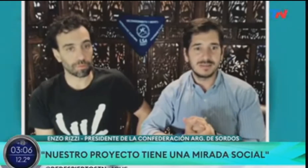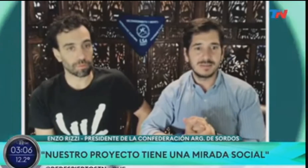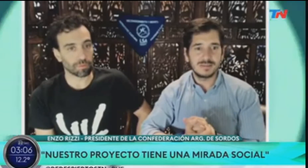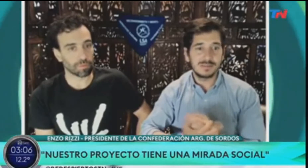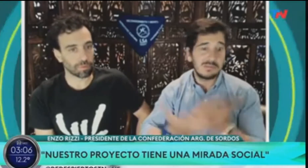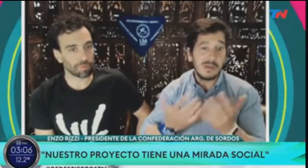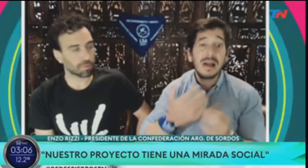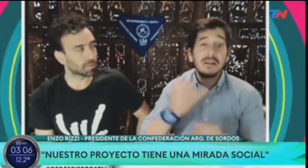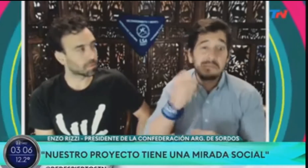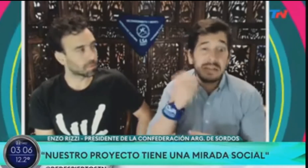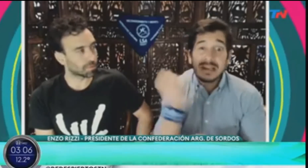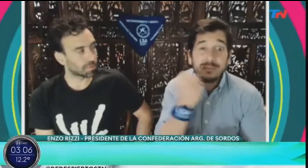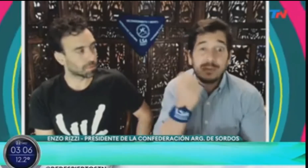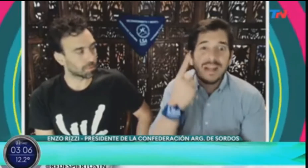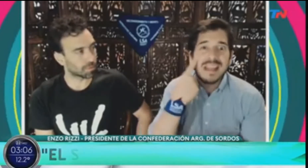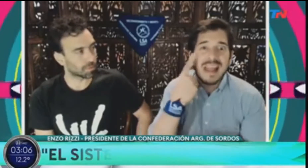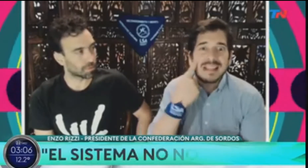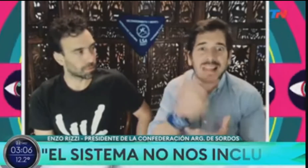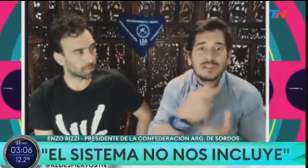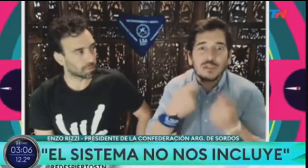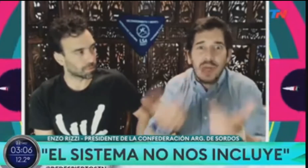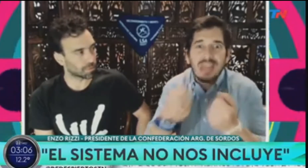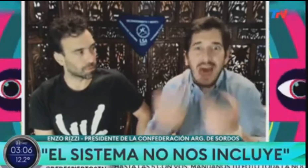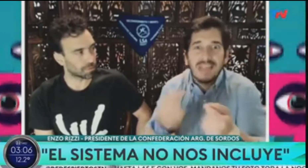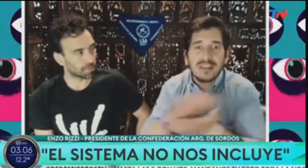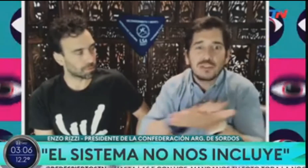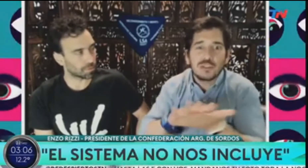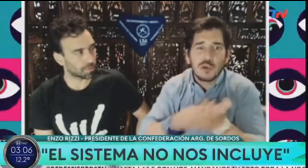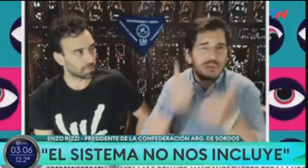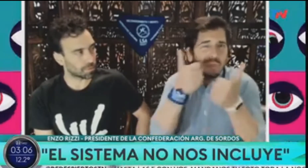falla, hacerlo de esa manera no es correcto.